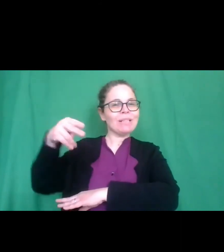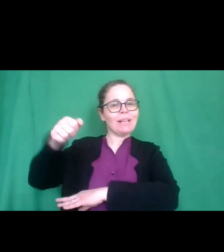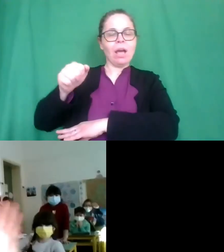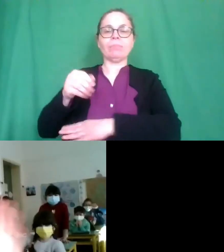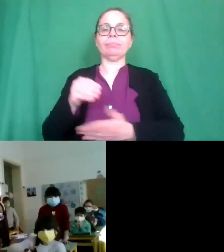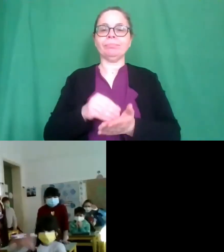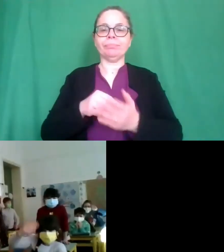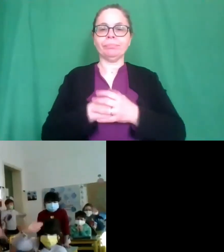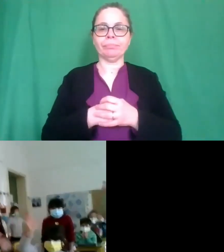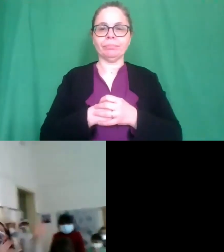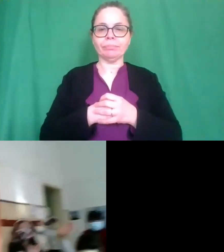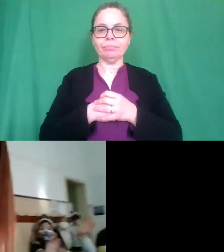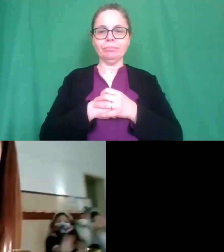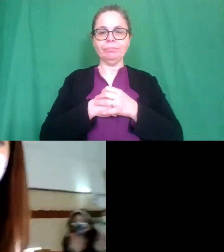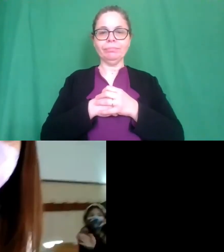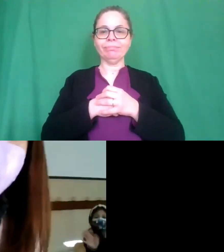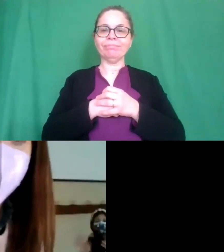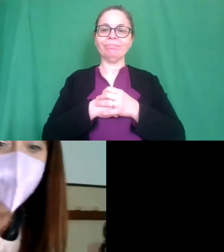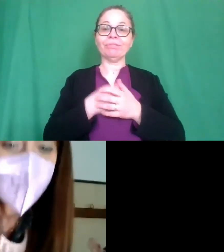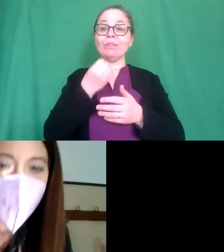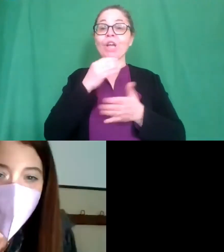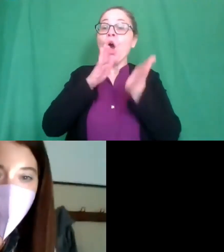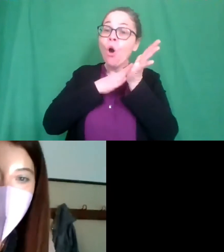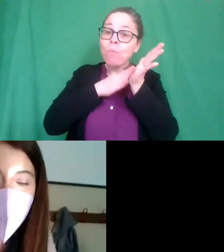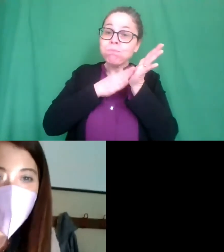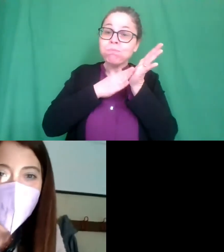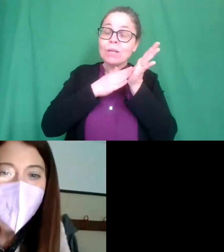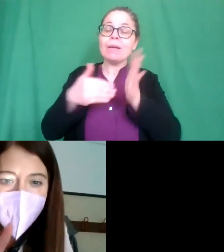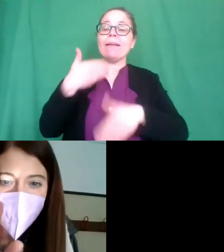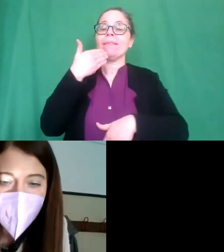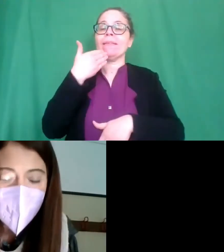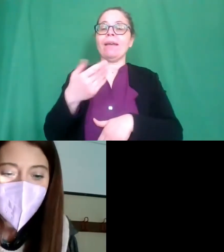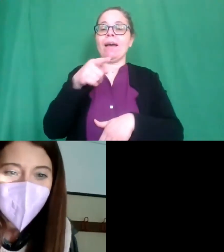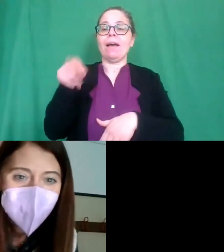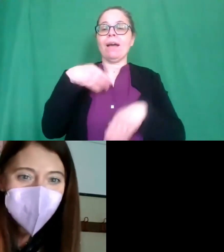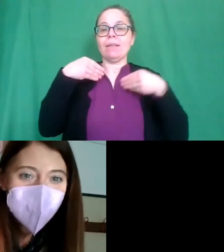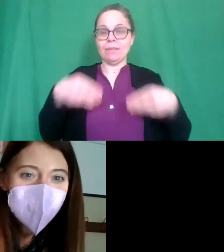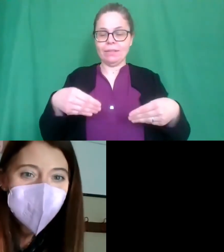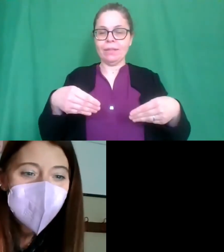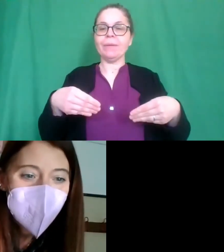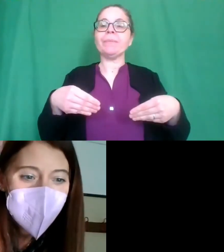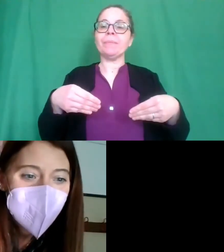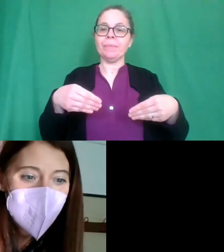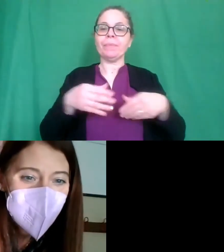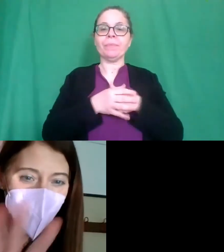salve complimenti e grazie della vostra presentazione